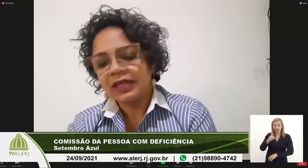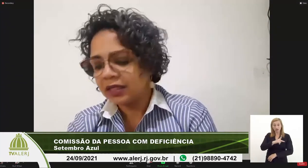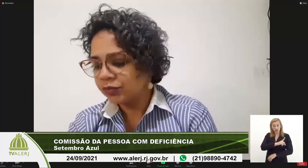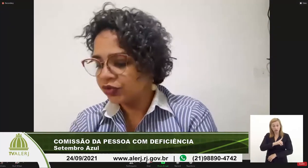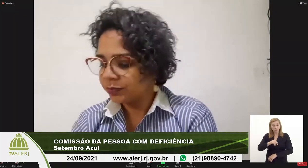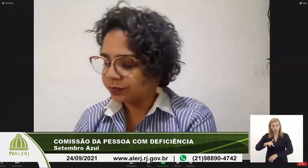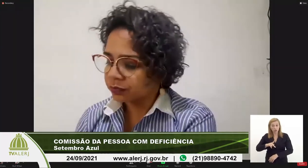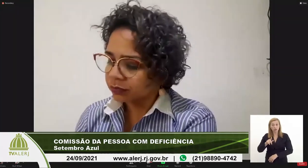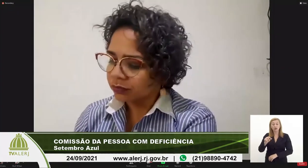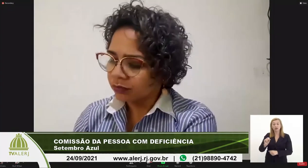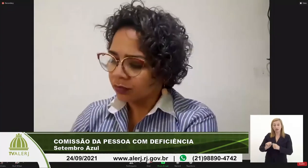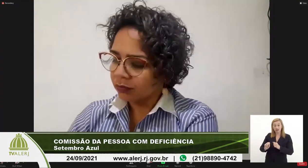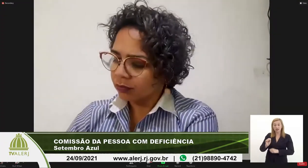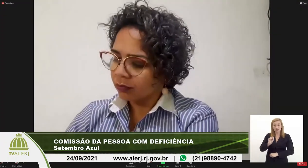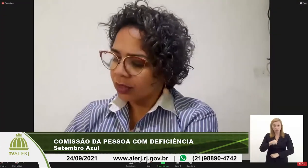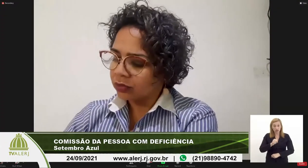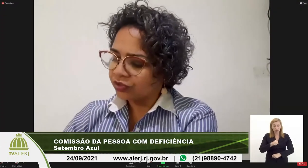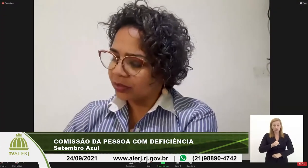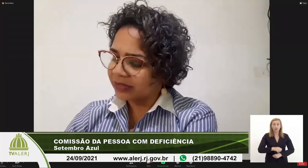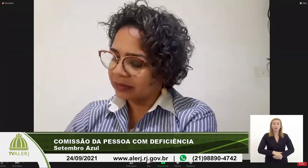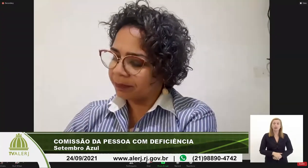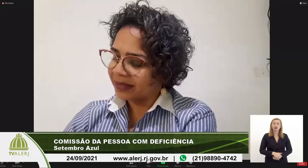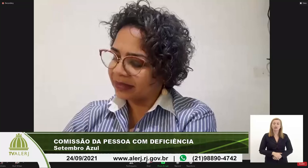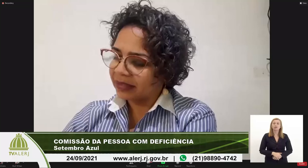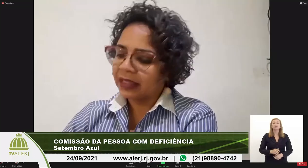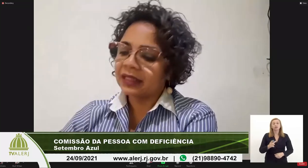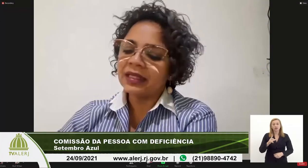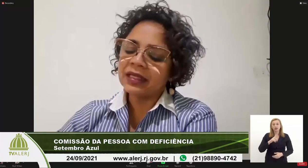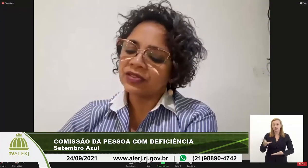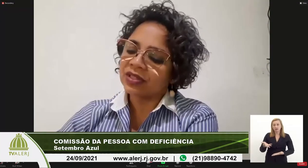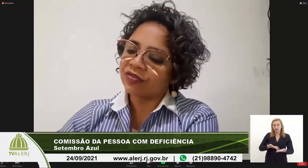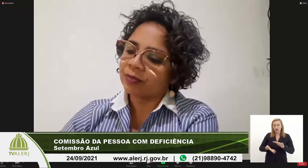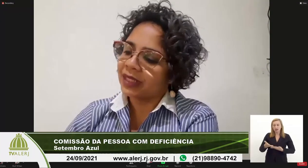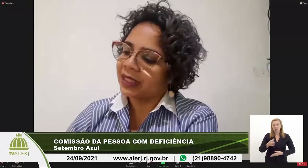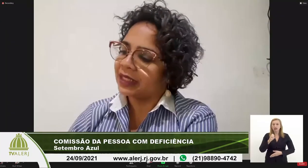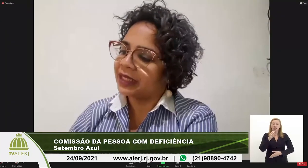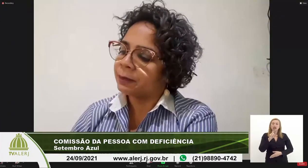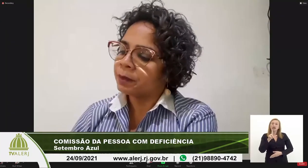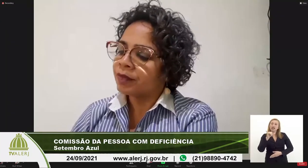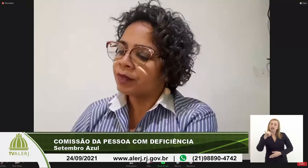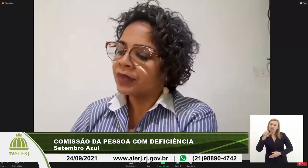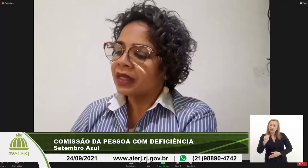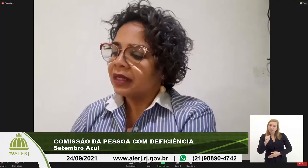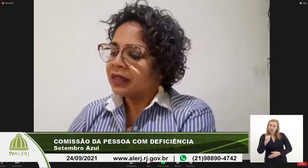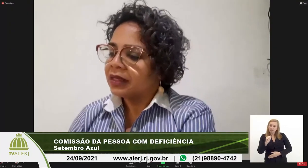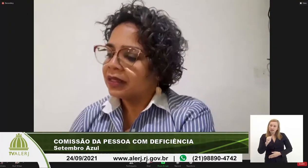fazemos nós temos essa parceria clínicas da família